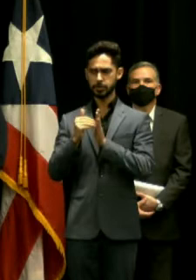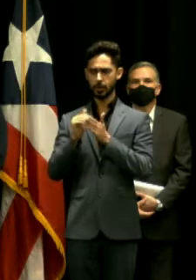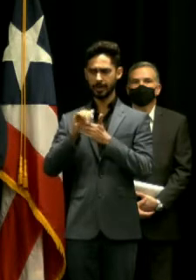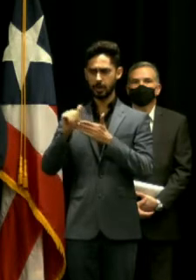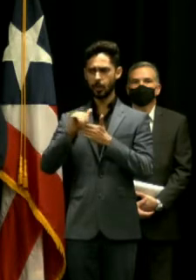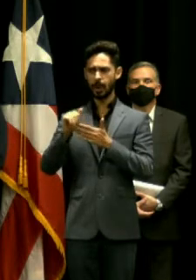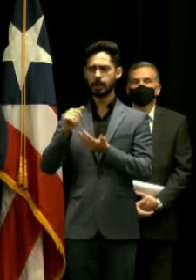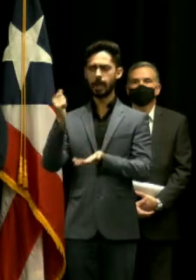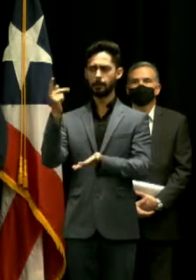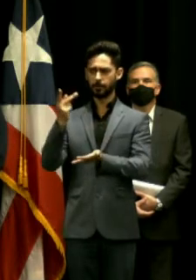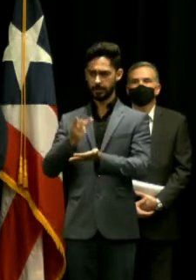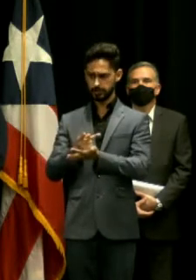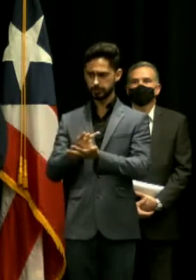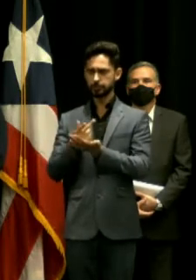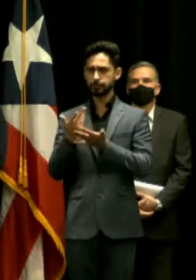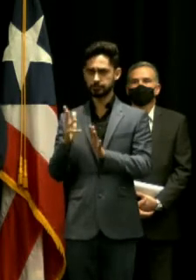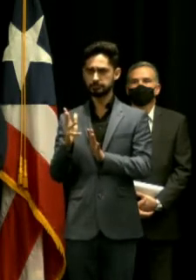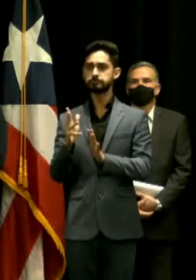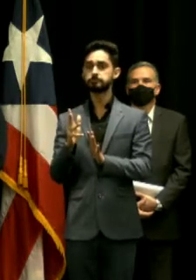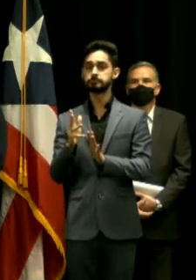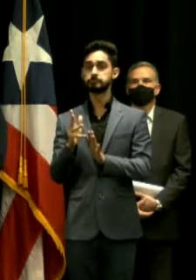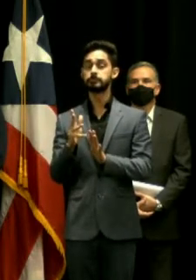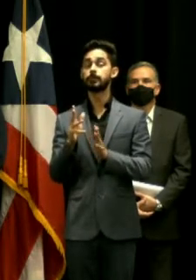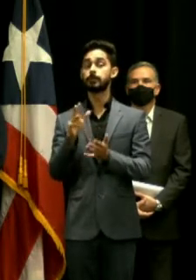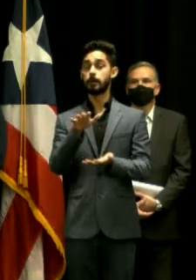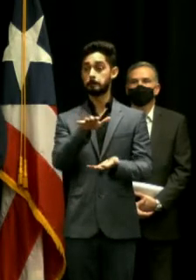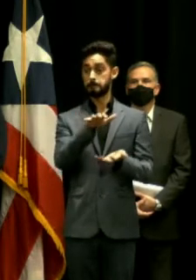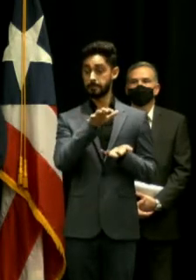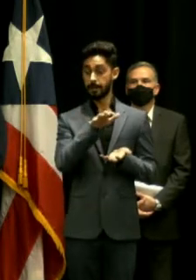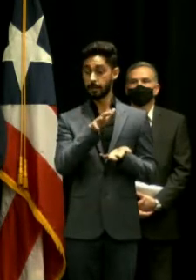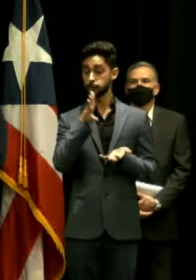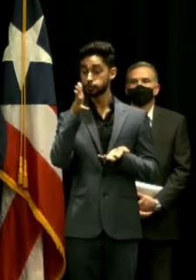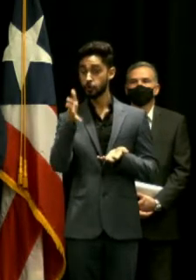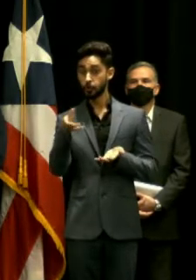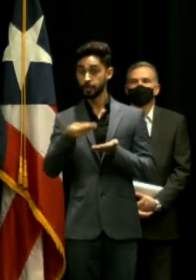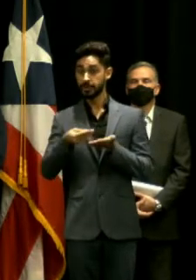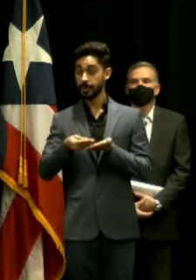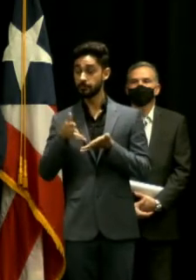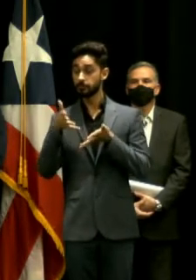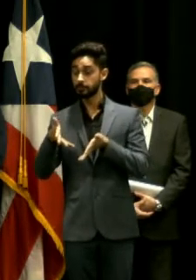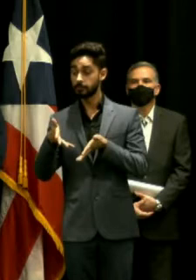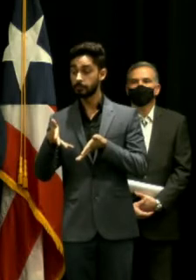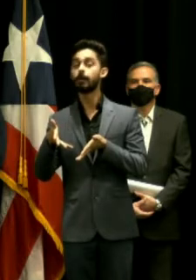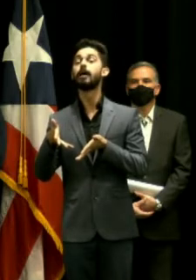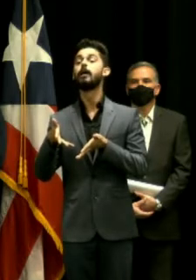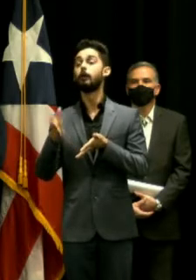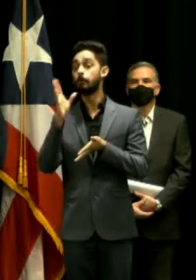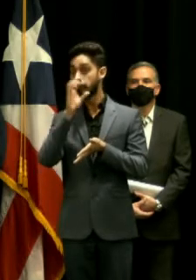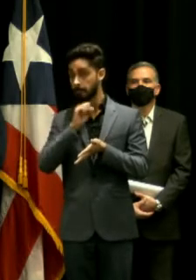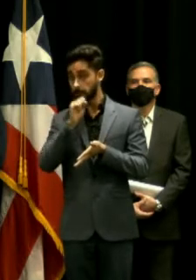y el restante pues eso va a provenir de fondos estatales.